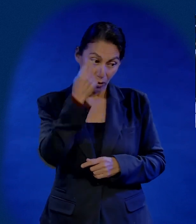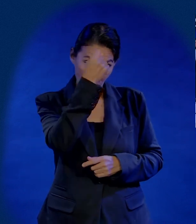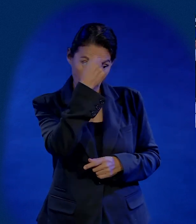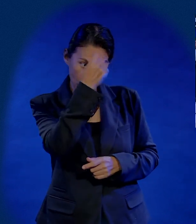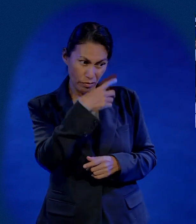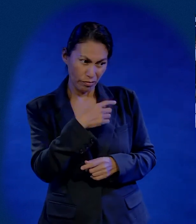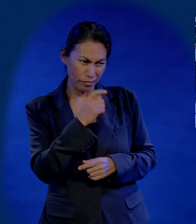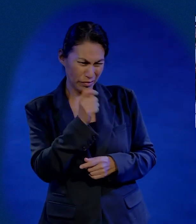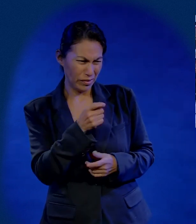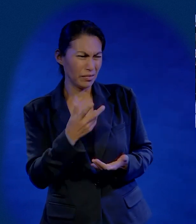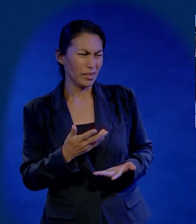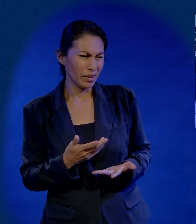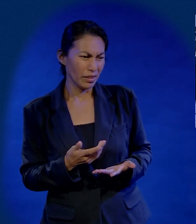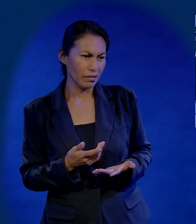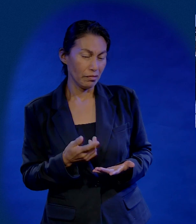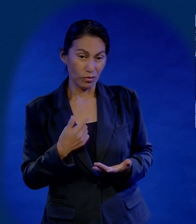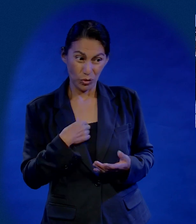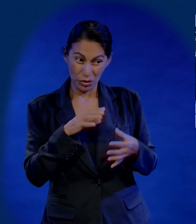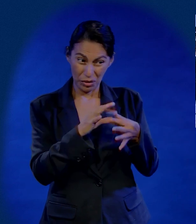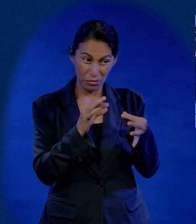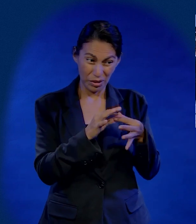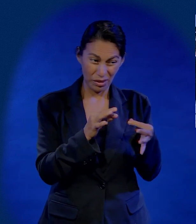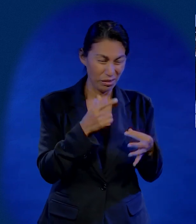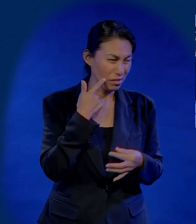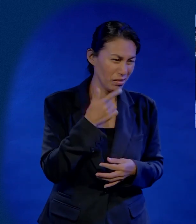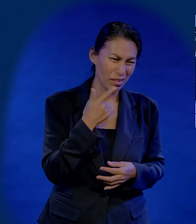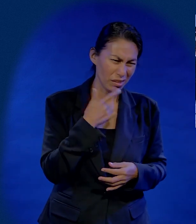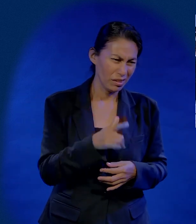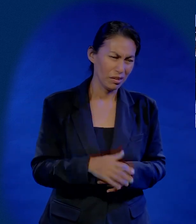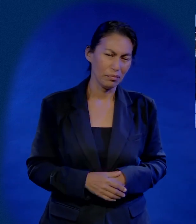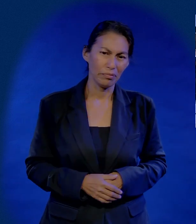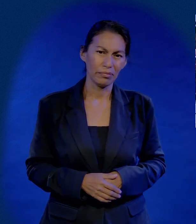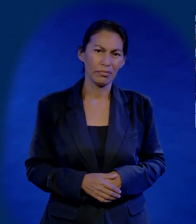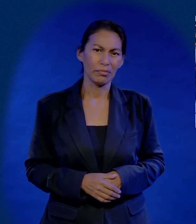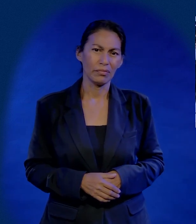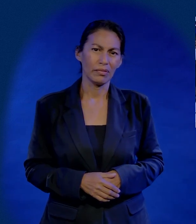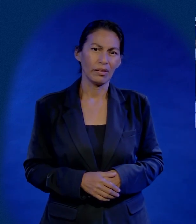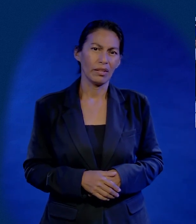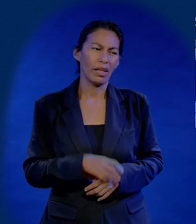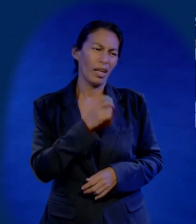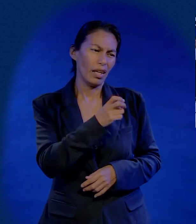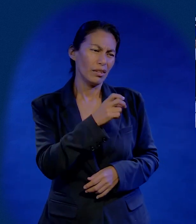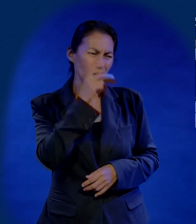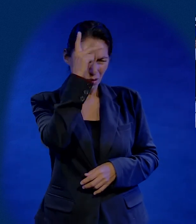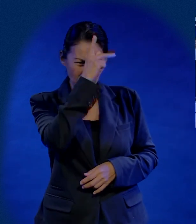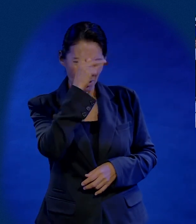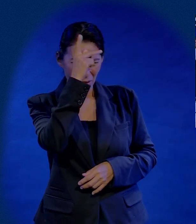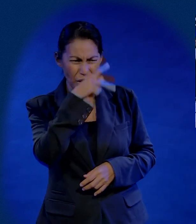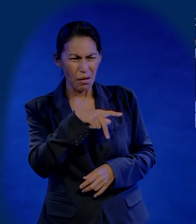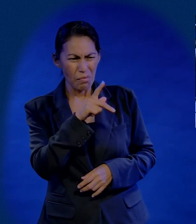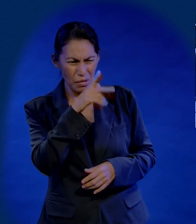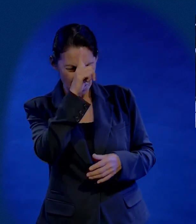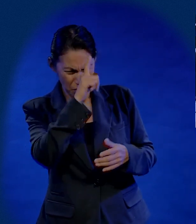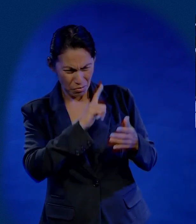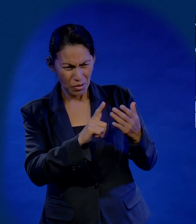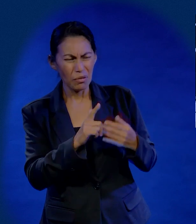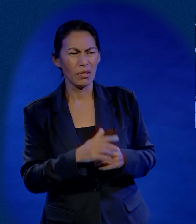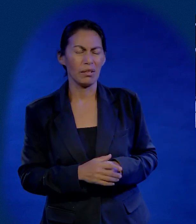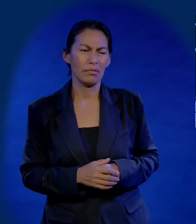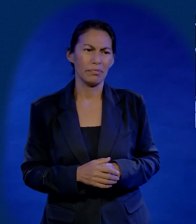estudio teología. Teología, ¿qué es eso? La verdad, yo no tenía ganas de explicar nada. Nada. Yo le dije, pues, es una rama de la psicología, pero espiritual.